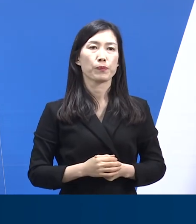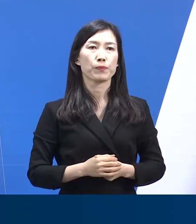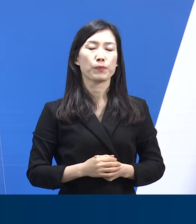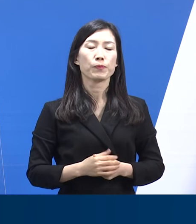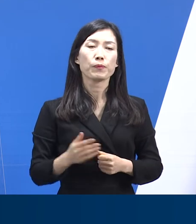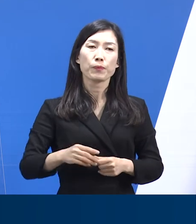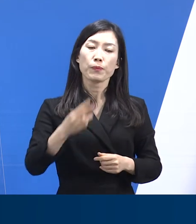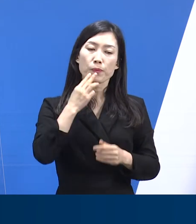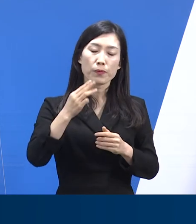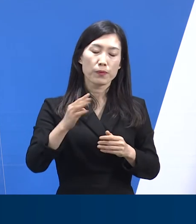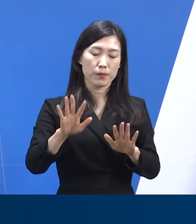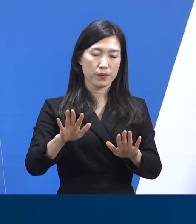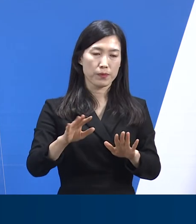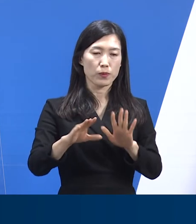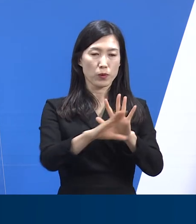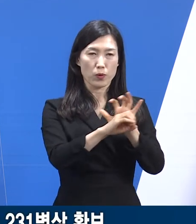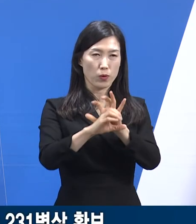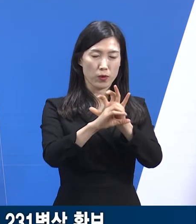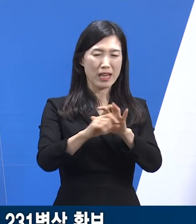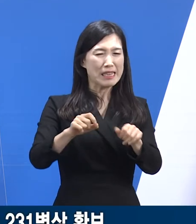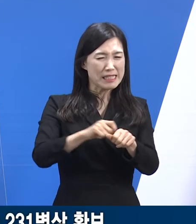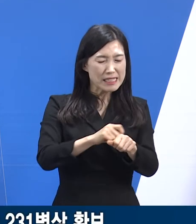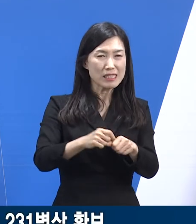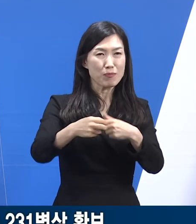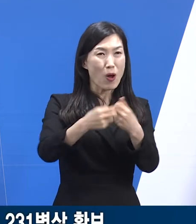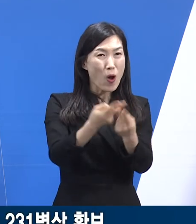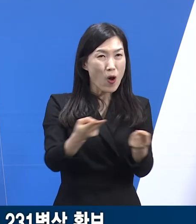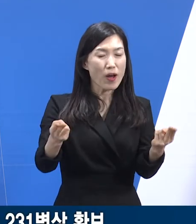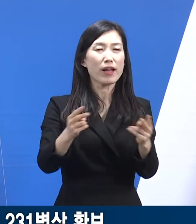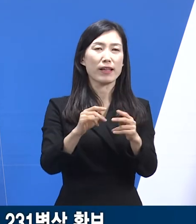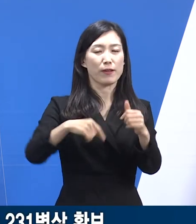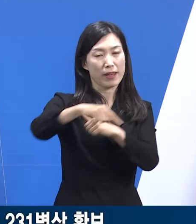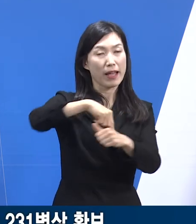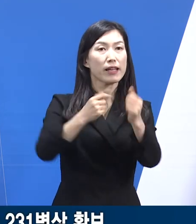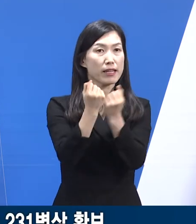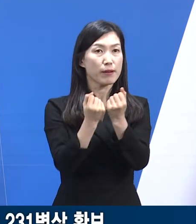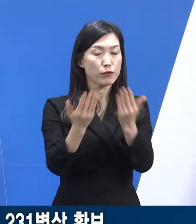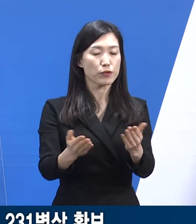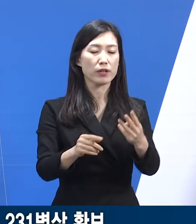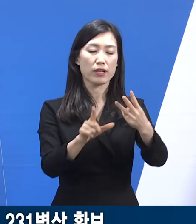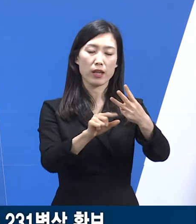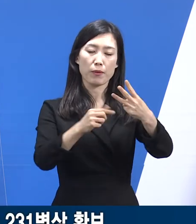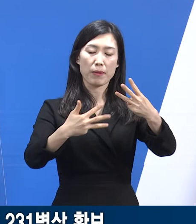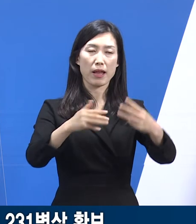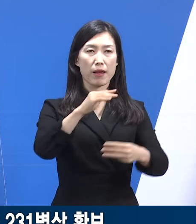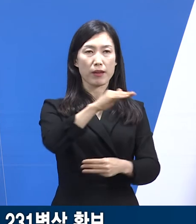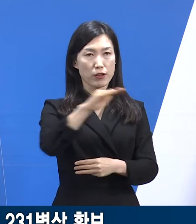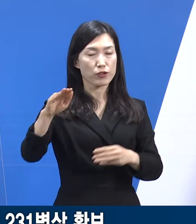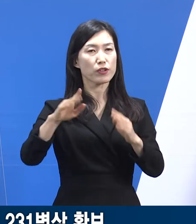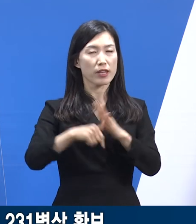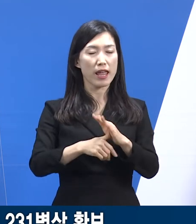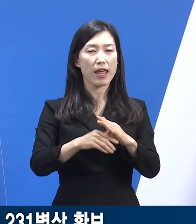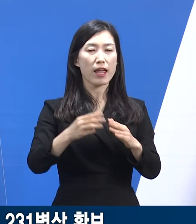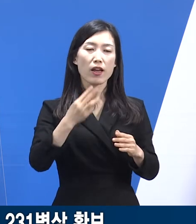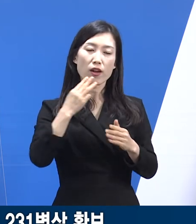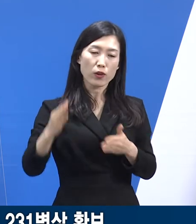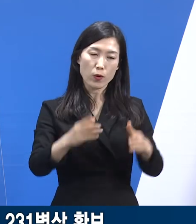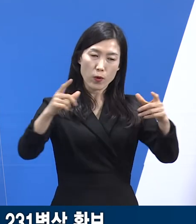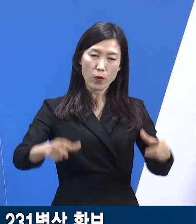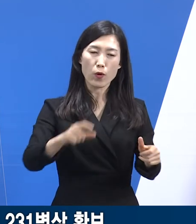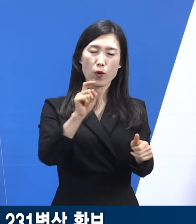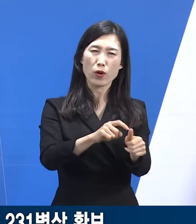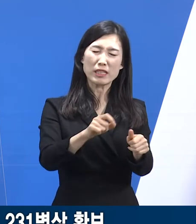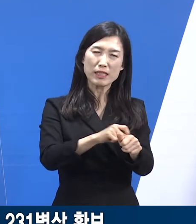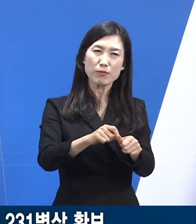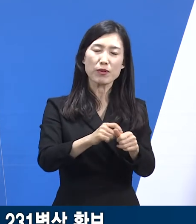다음은 코로나19 확진자 특수병상 현황입니다. 3월 8일 0시 기준 도내 코로나19 확진자 특수병상은